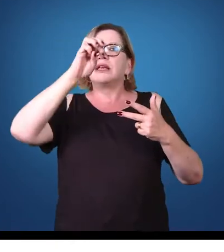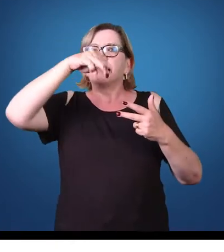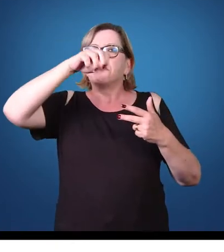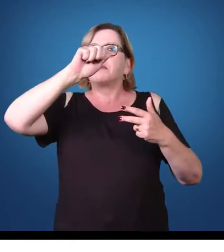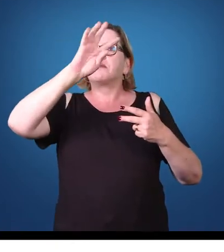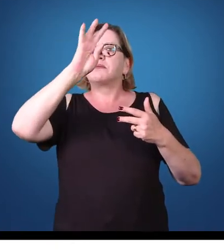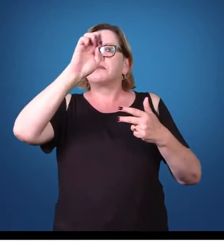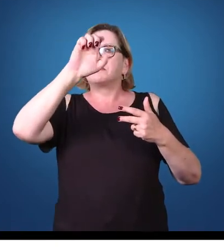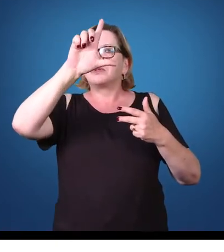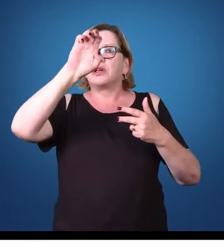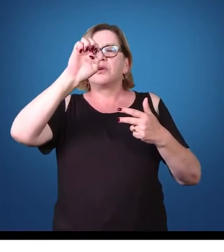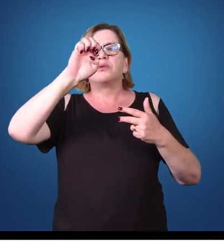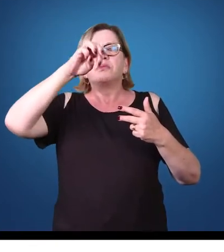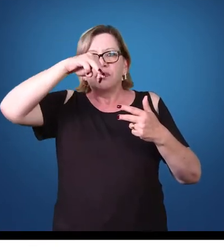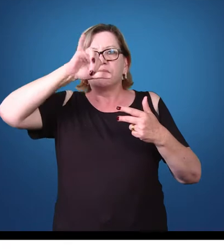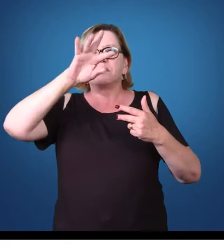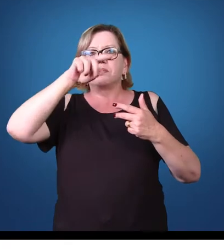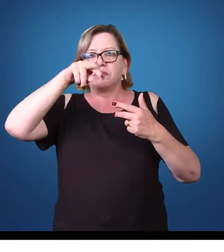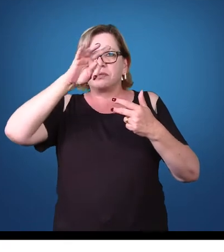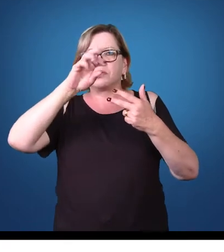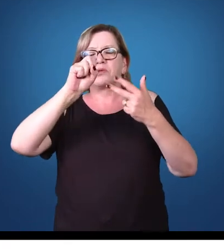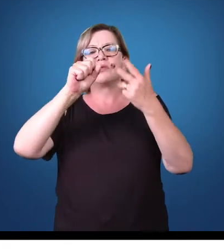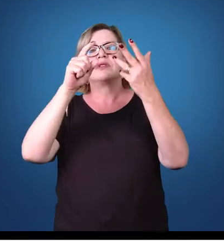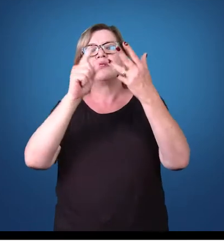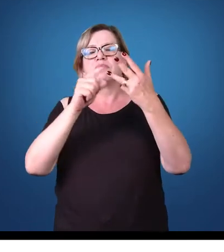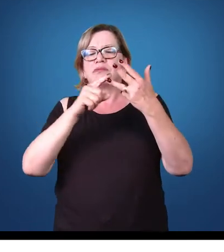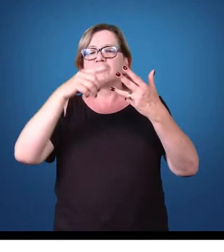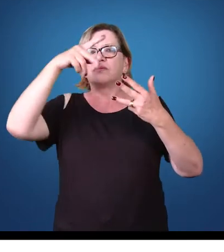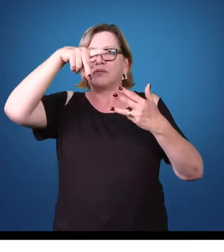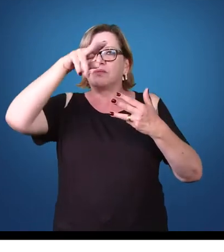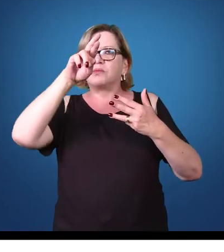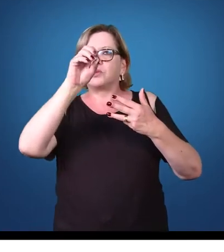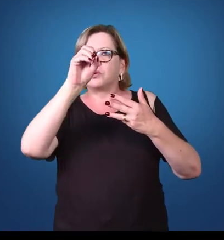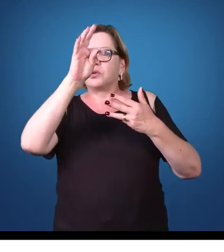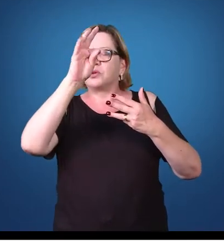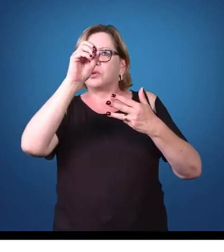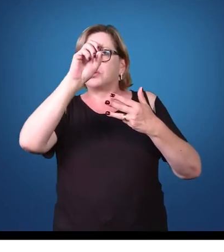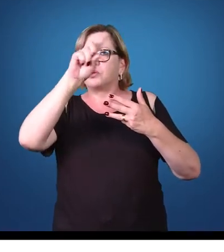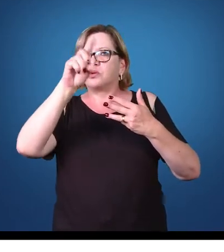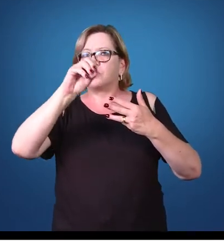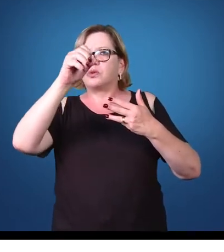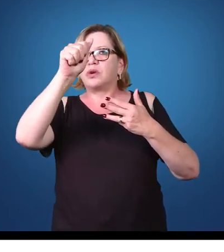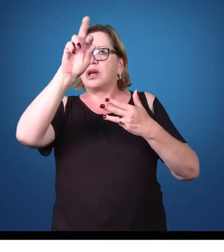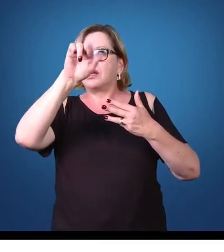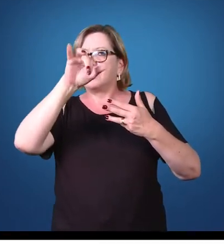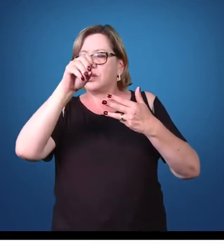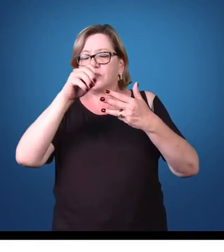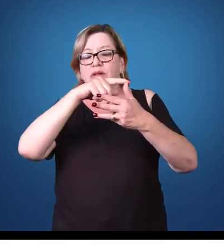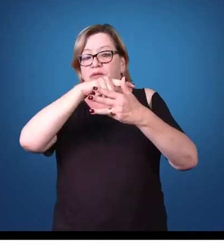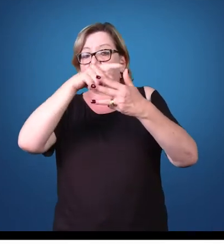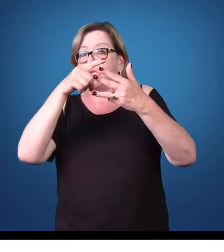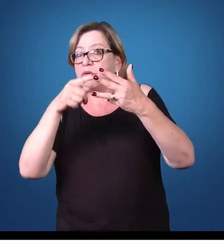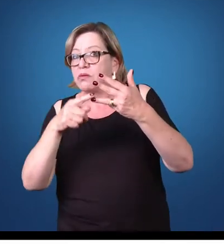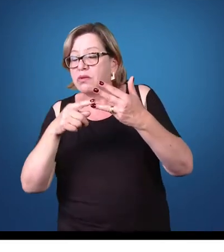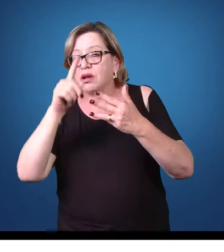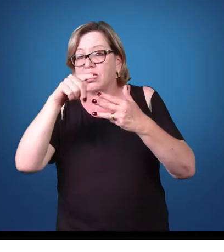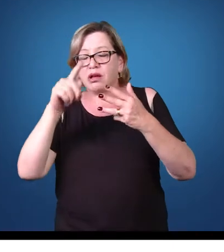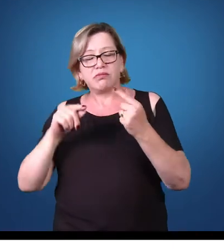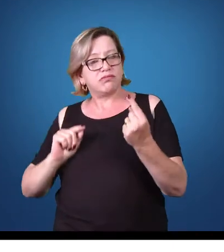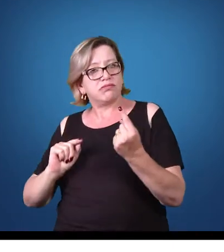Esses quatro grupos de organismos são o enfoque, basicamente, da disciplina de parasitologia. Então,